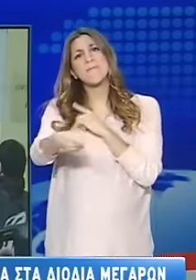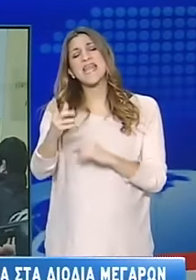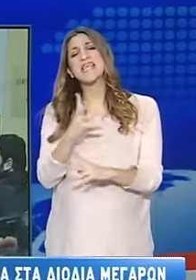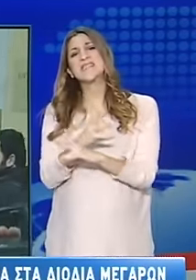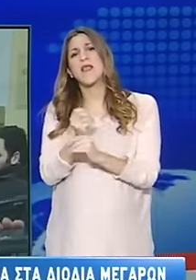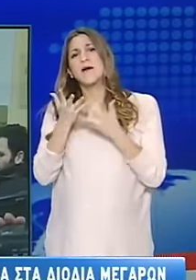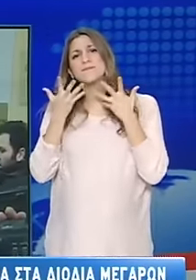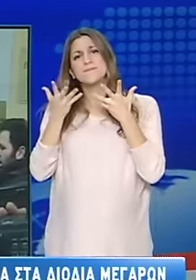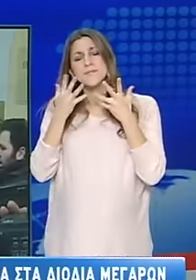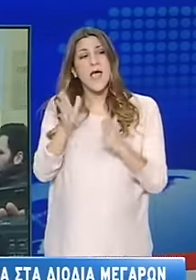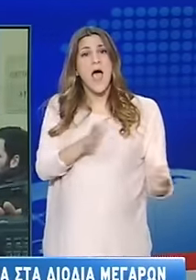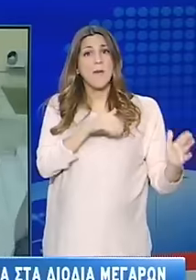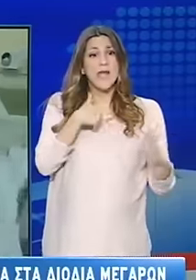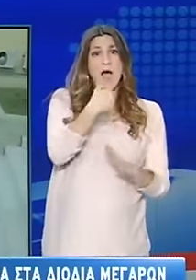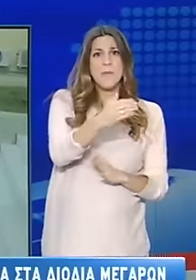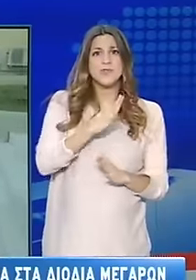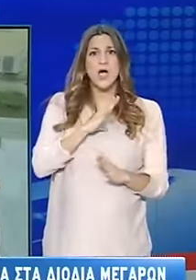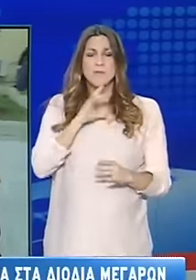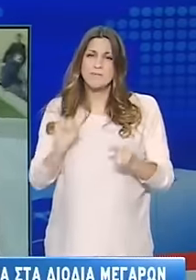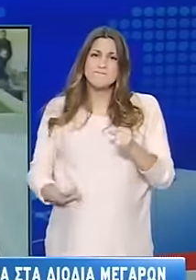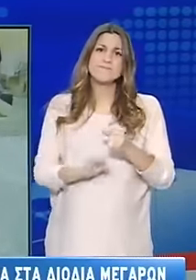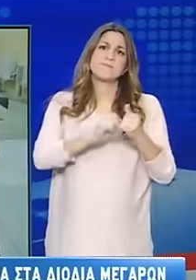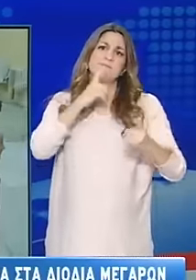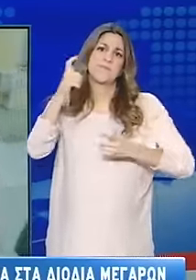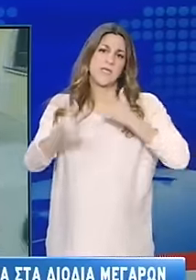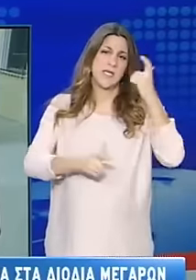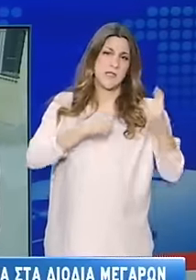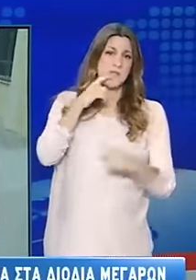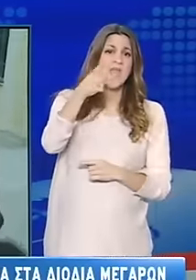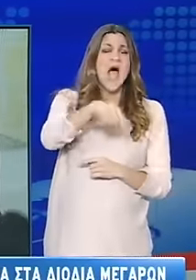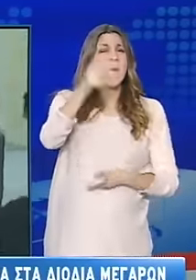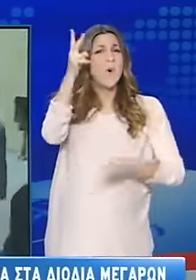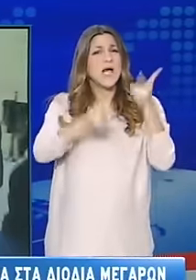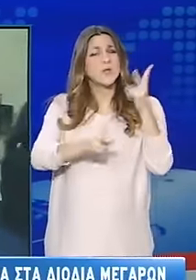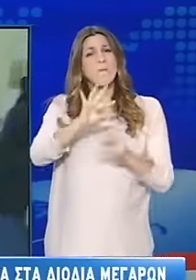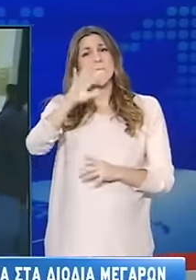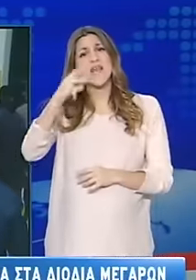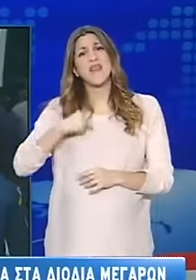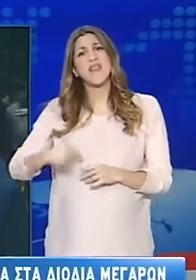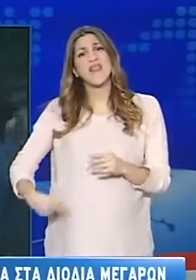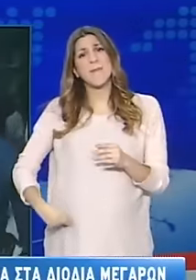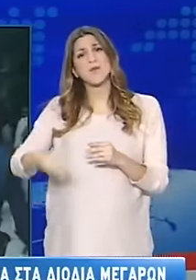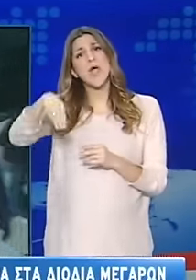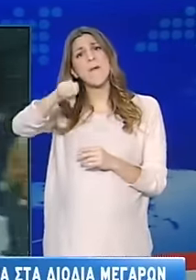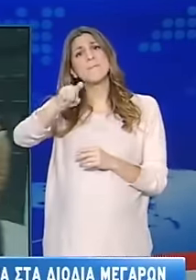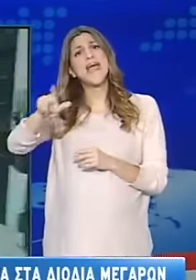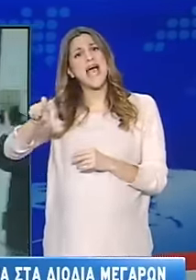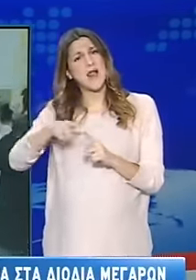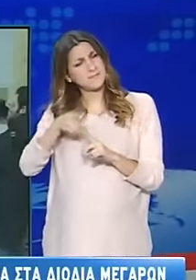εν μέσω επεφημιών από συγκεντρωμένους που τους συμπαρίστανται. Μεταξύ των κατηγορούμενων είναι ο Δήμαρχος Μεγαρέων Ιωάννης Μαρινάκης και τρία